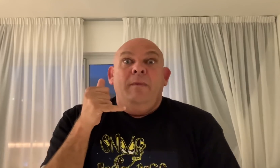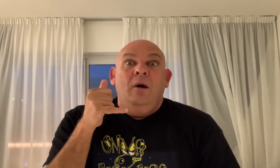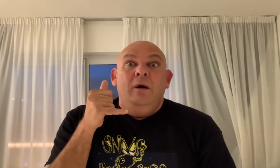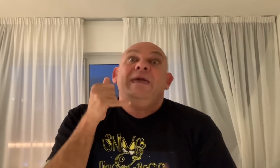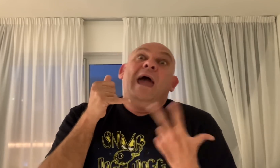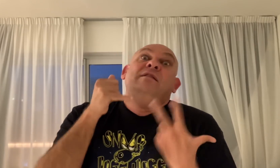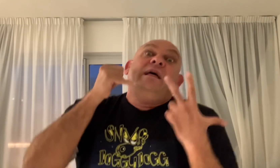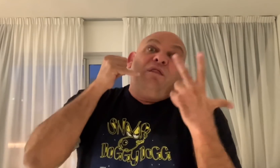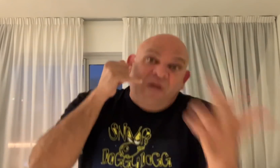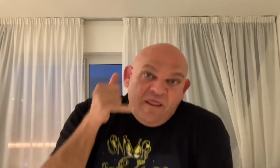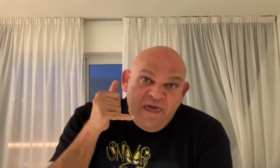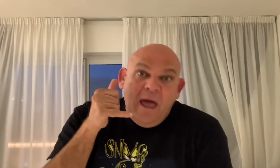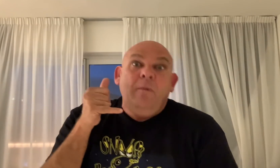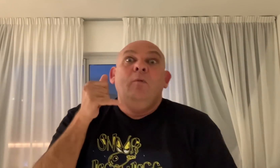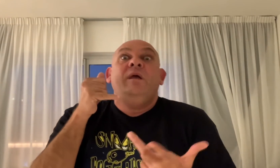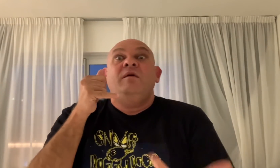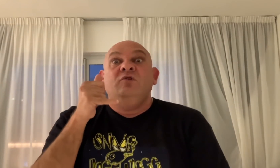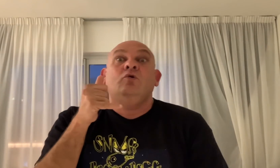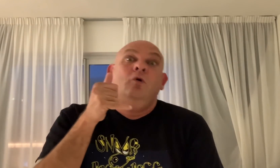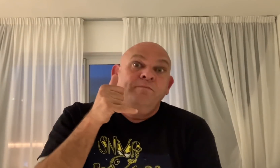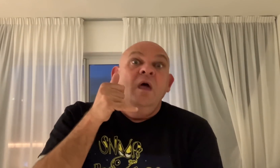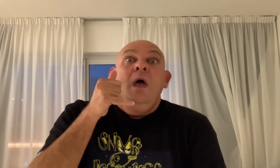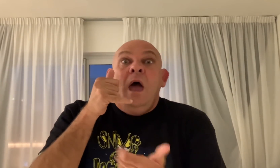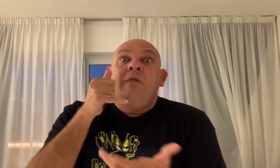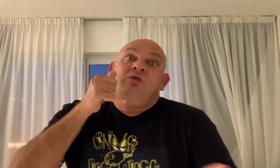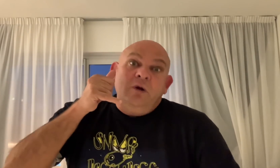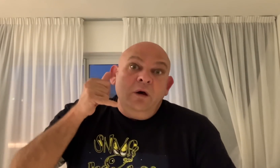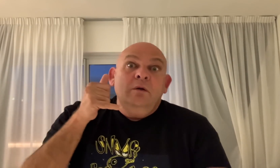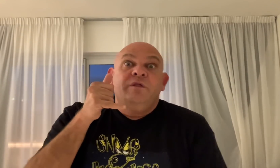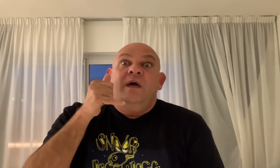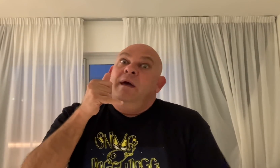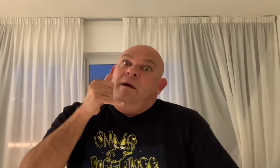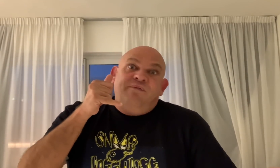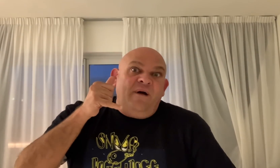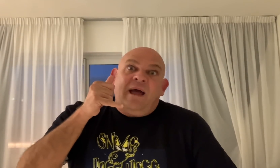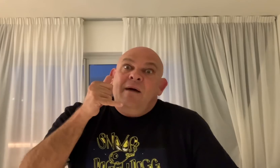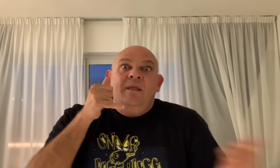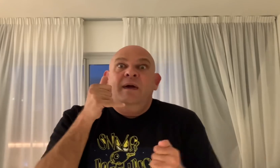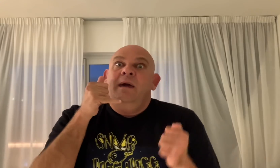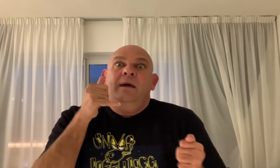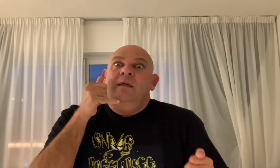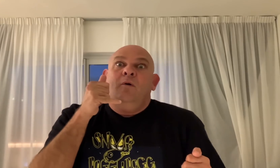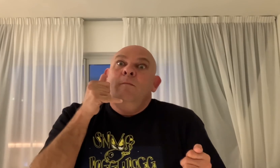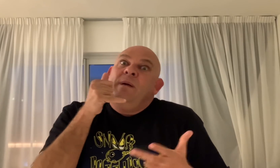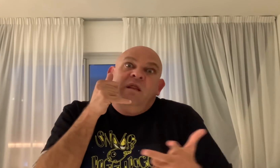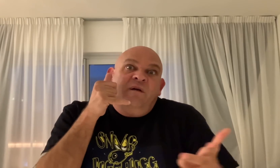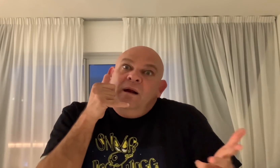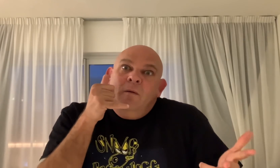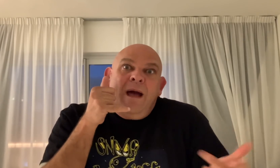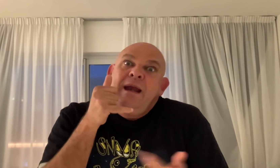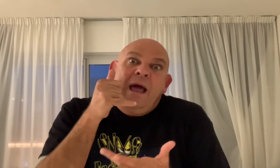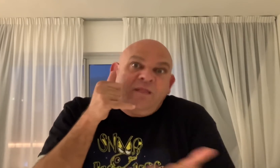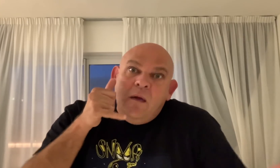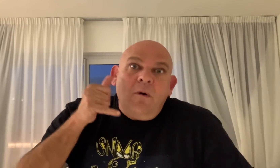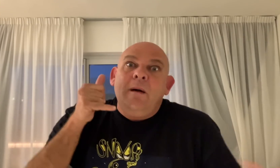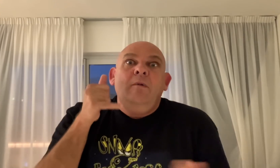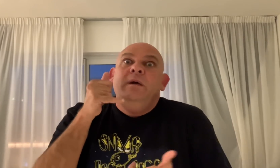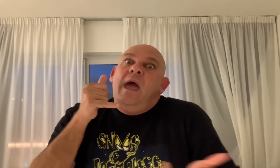mejor y ya el tercer día, pues me hubiera dicho tú, Antonio, se acaba de cumplirse lo más negativo, vamos ya,